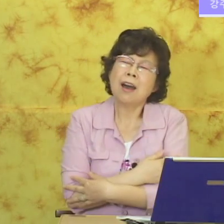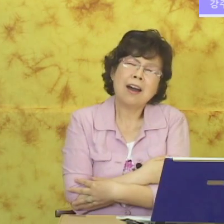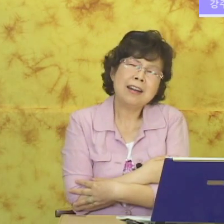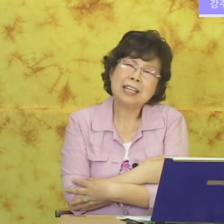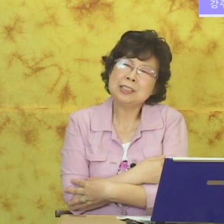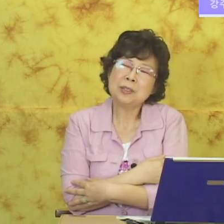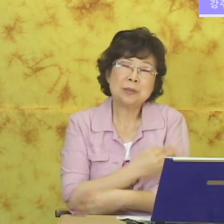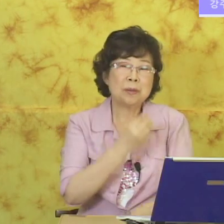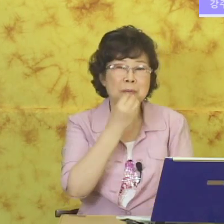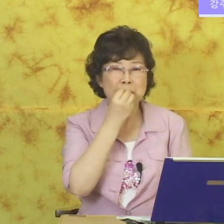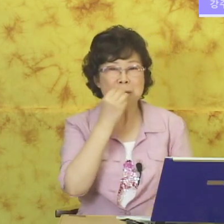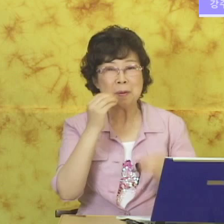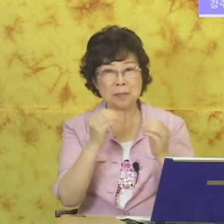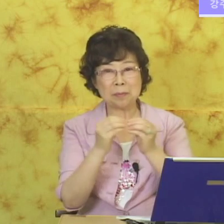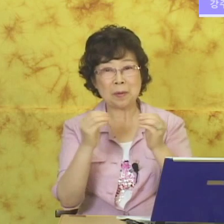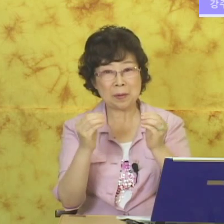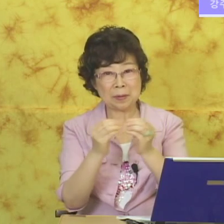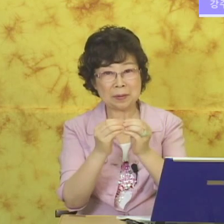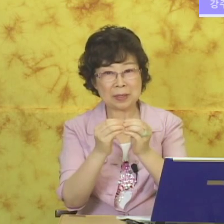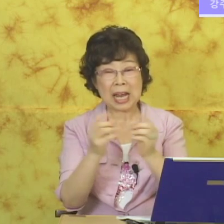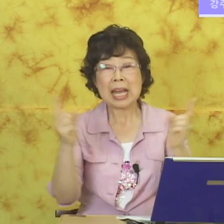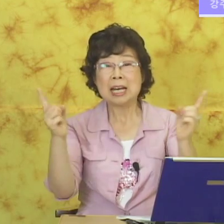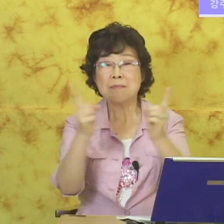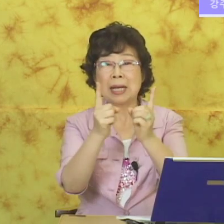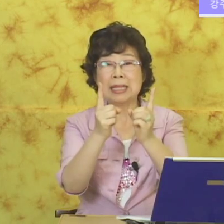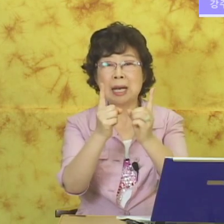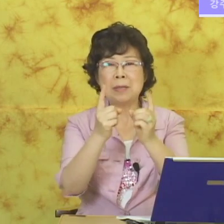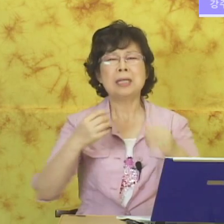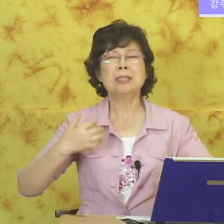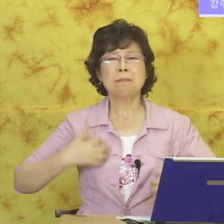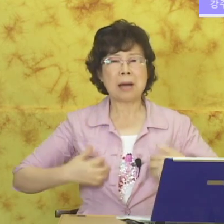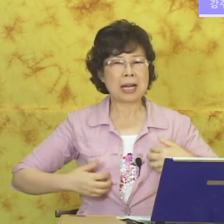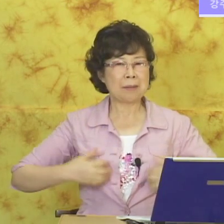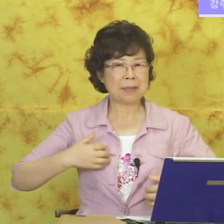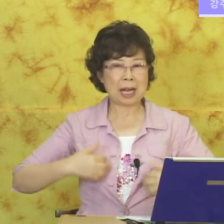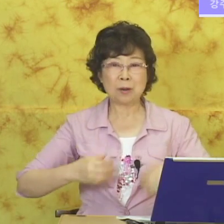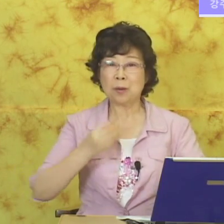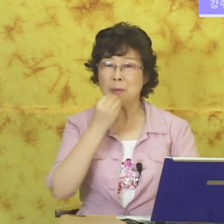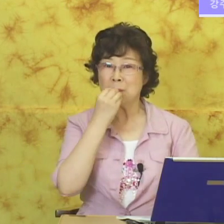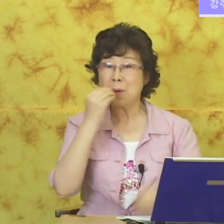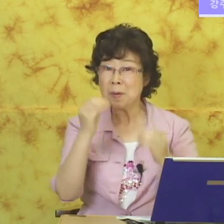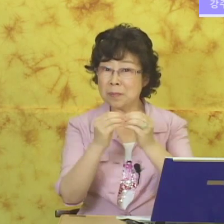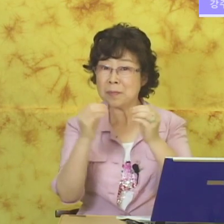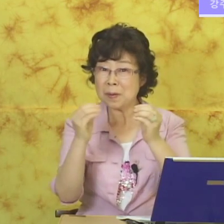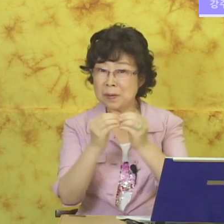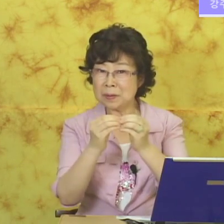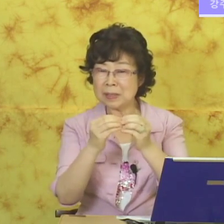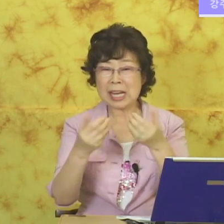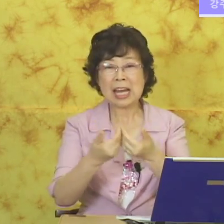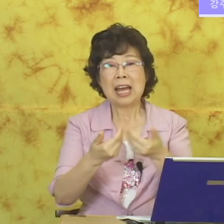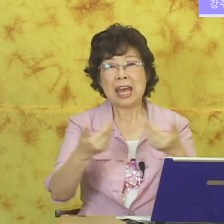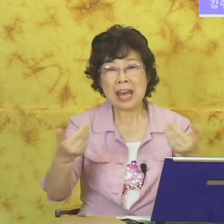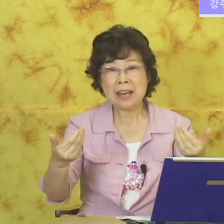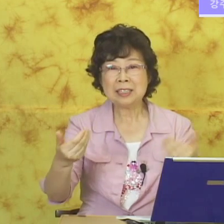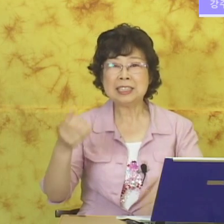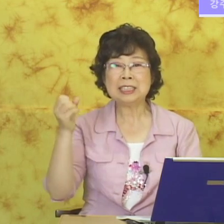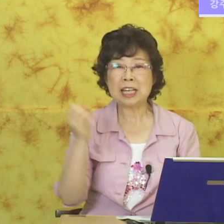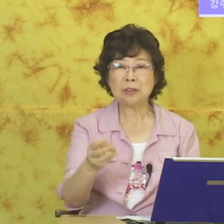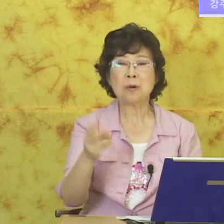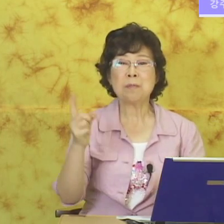안아줘도 뽀뽀뽀. 만나면 반갑다고 뽀뽀뽀. 헤어질 때 또